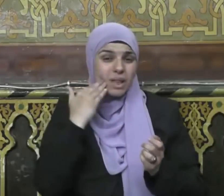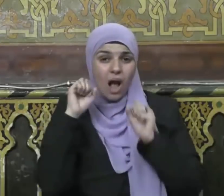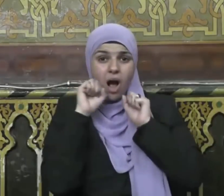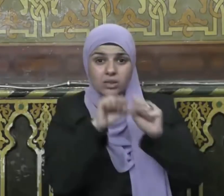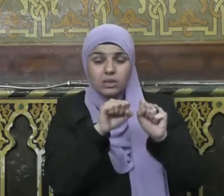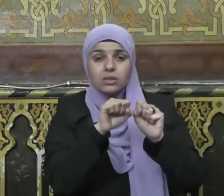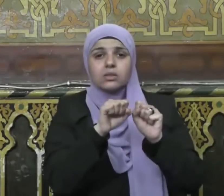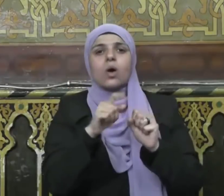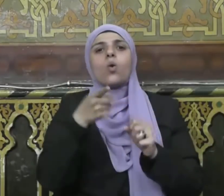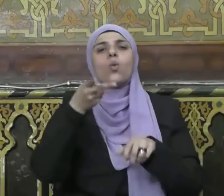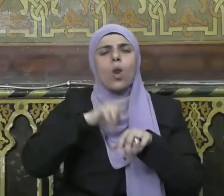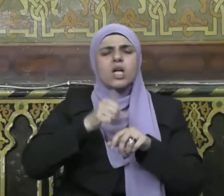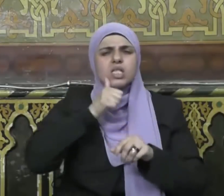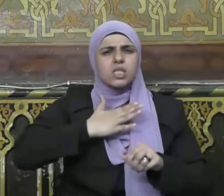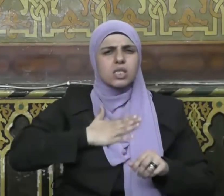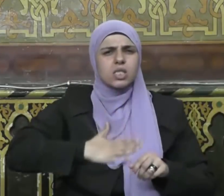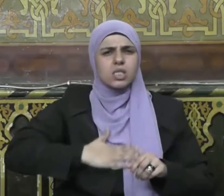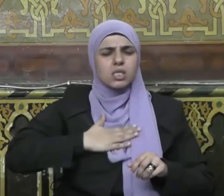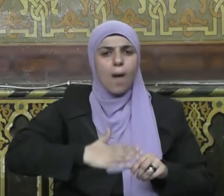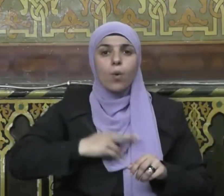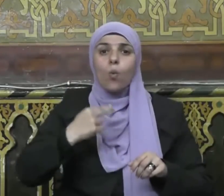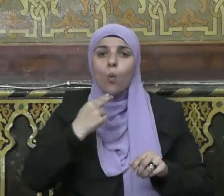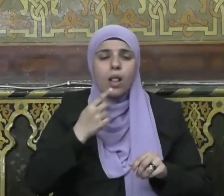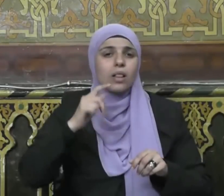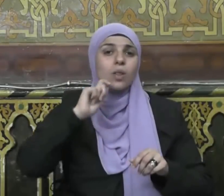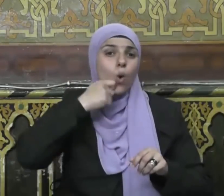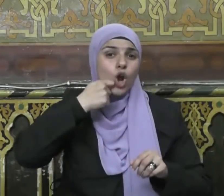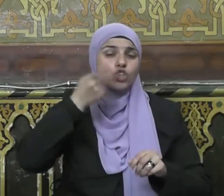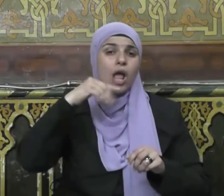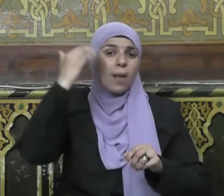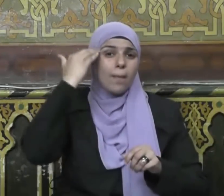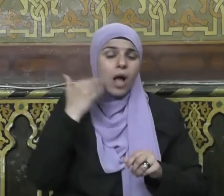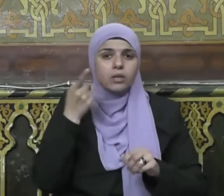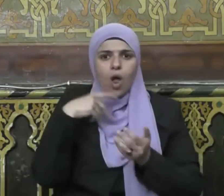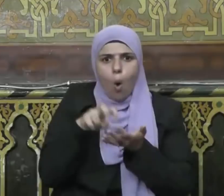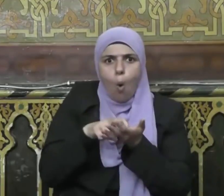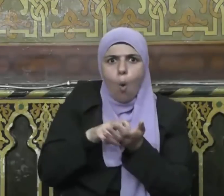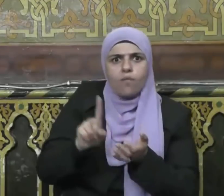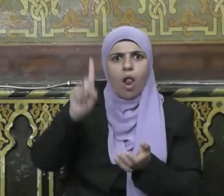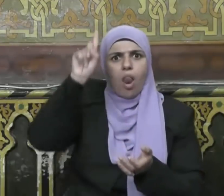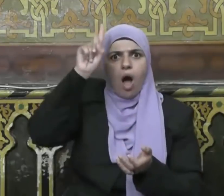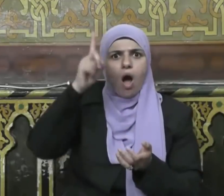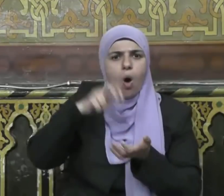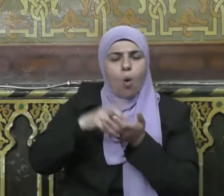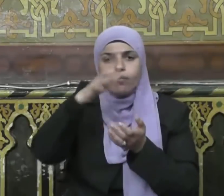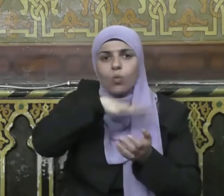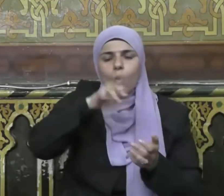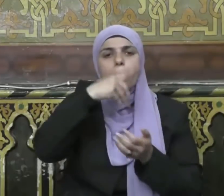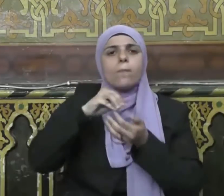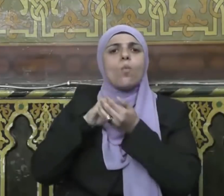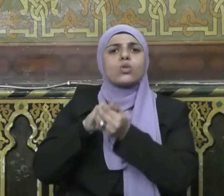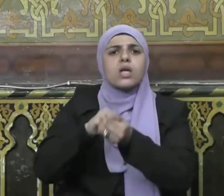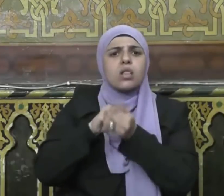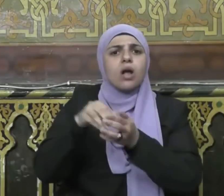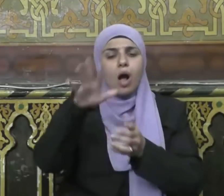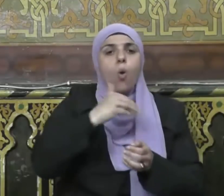الله عز وجل فيها غفر الذنوب وهي ليلة القدر يقول نبينا صلى الله عليه وسلم